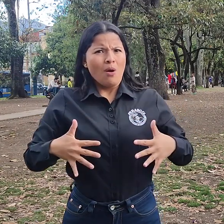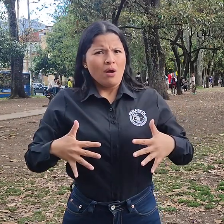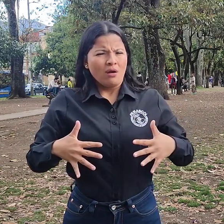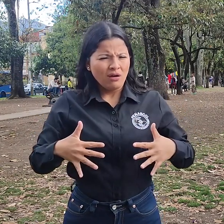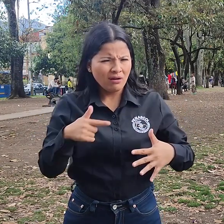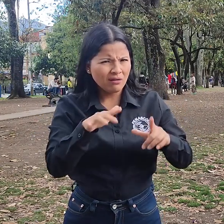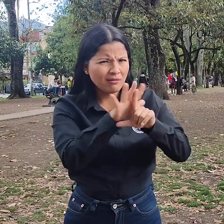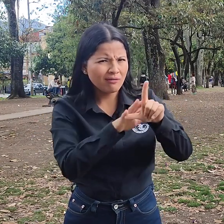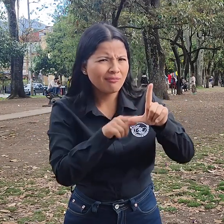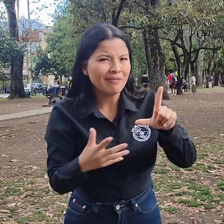refiero a este video.